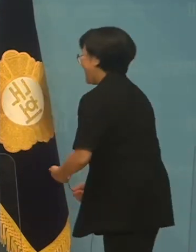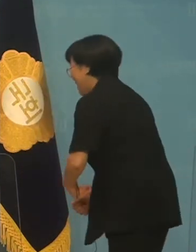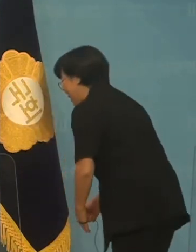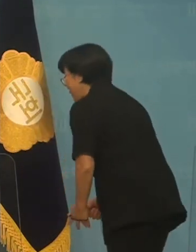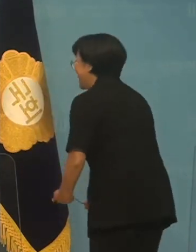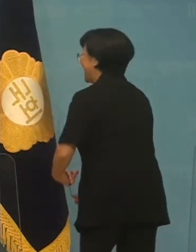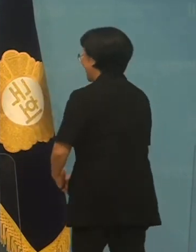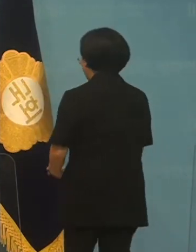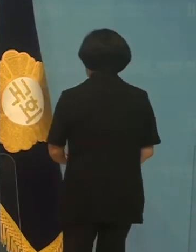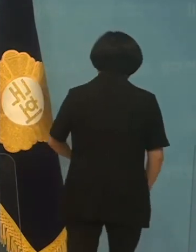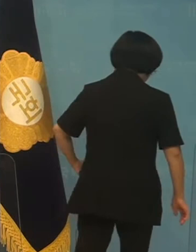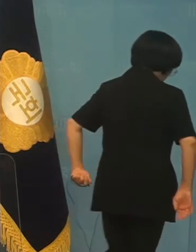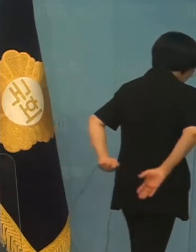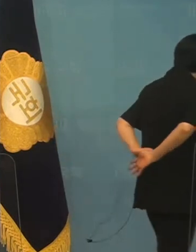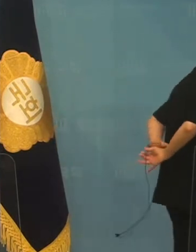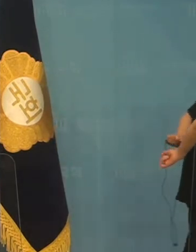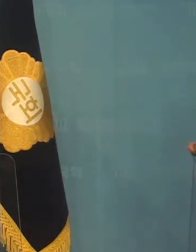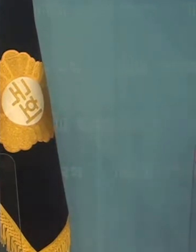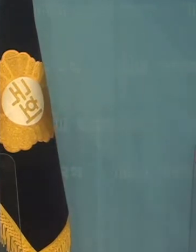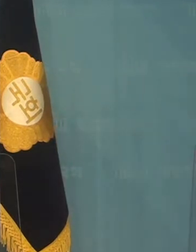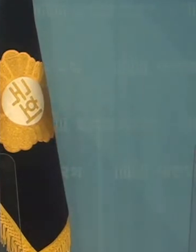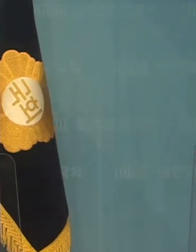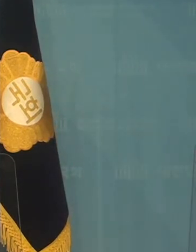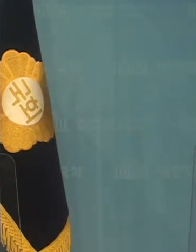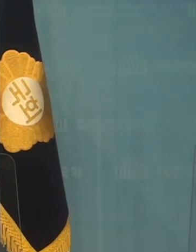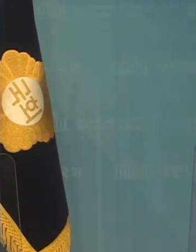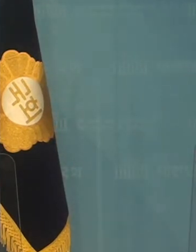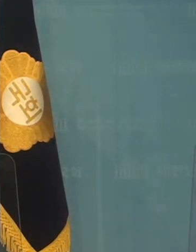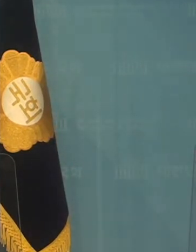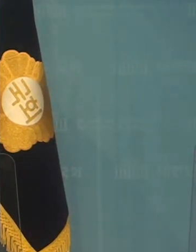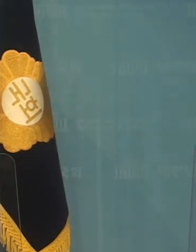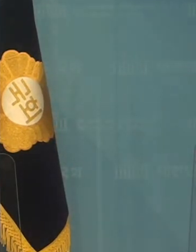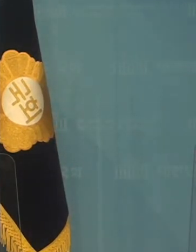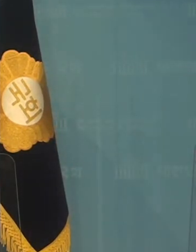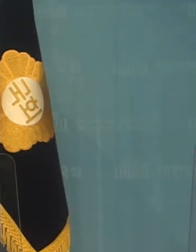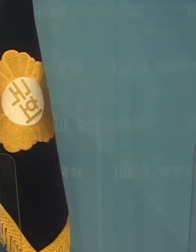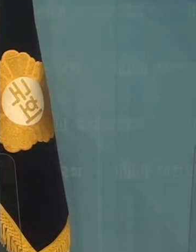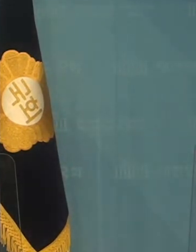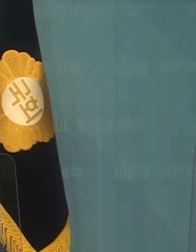감사합니다. 감사합니다. 감사합니다. 감사합니다.